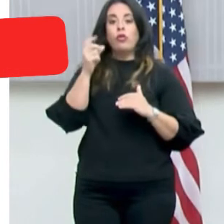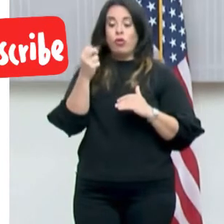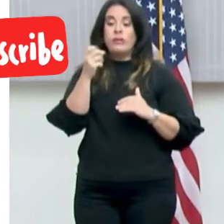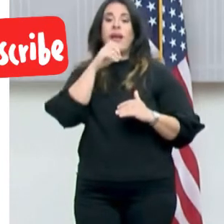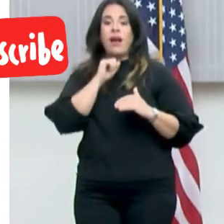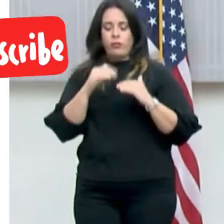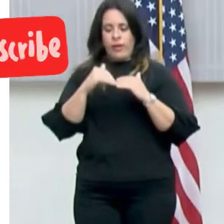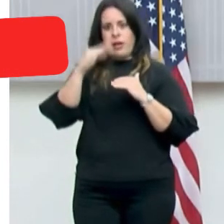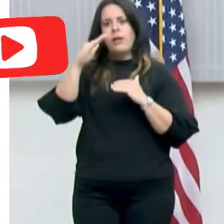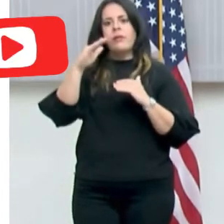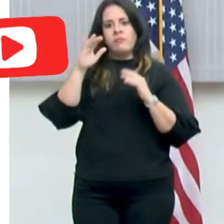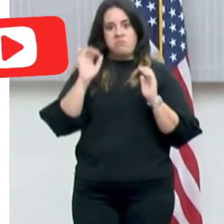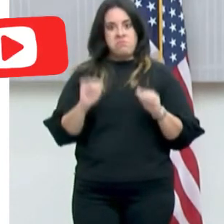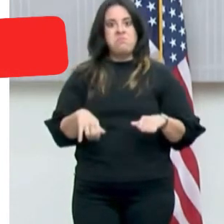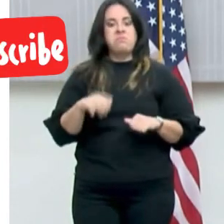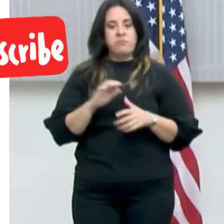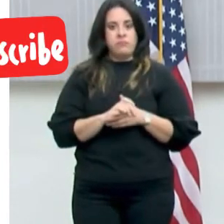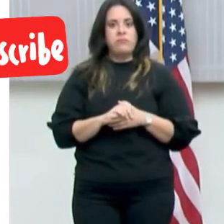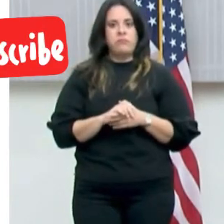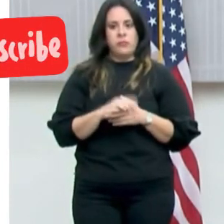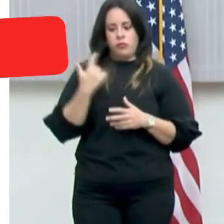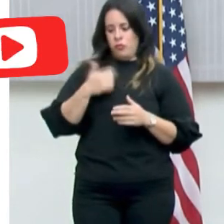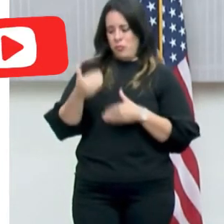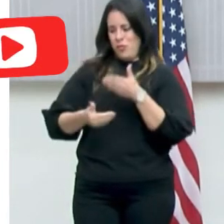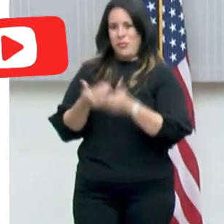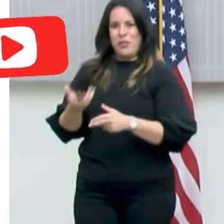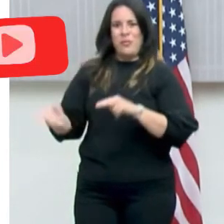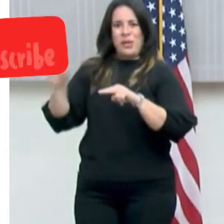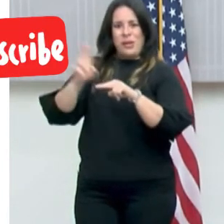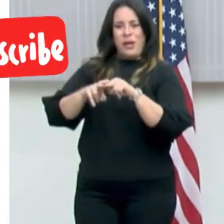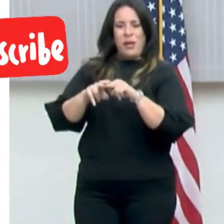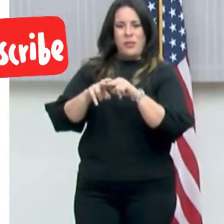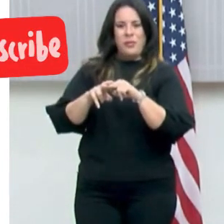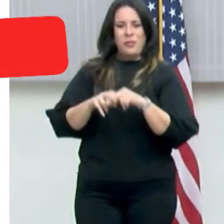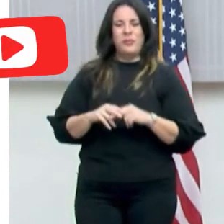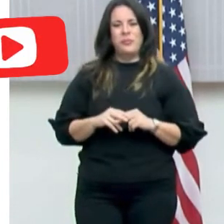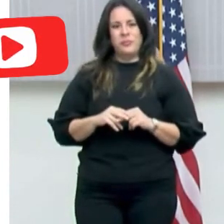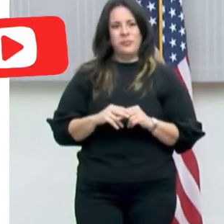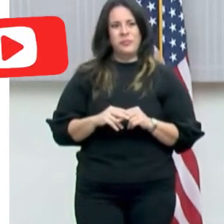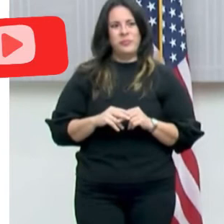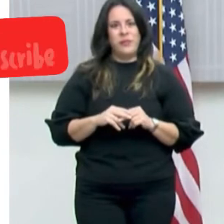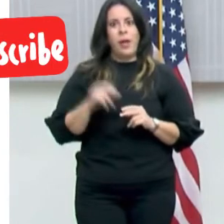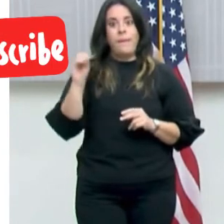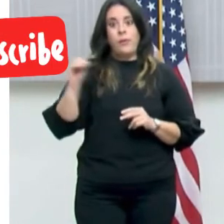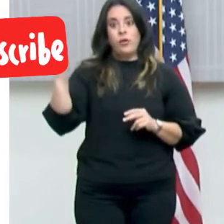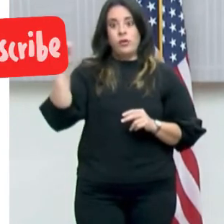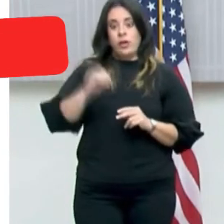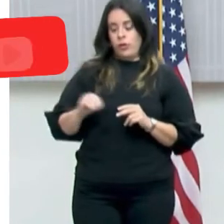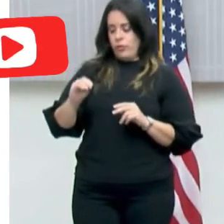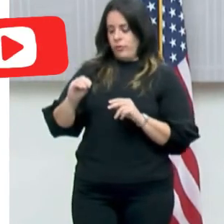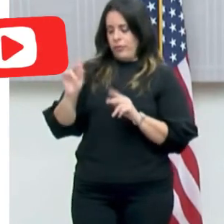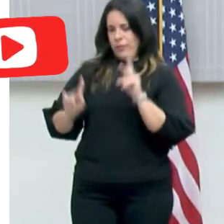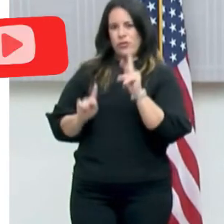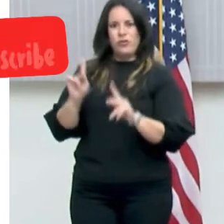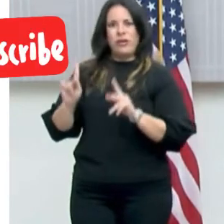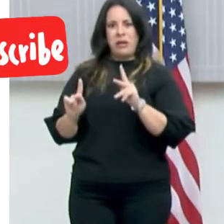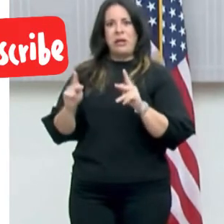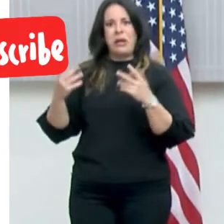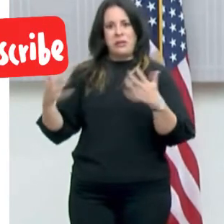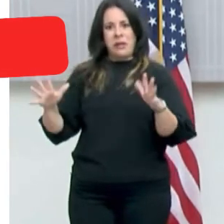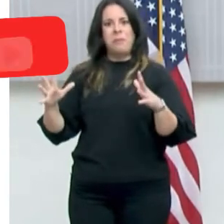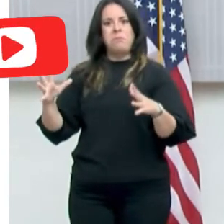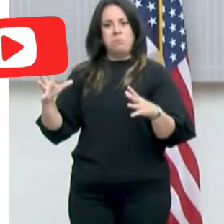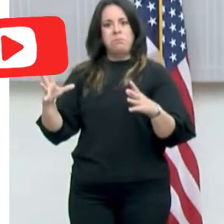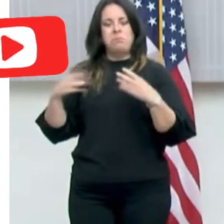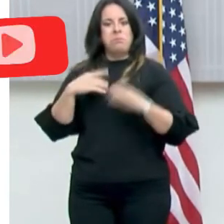aumentando significativamente el porcentaje de la población vacunada, pero no